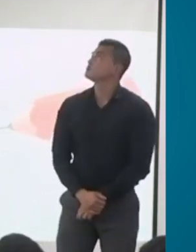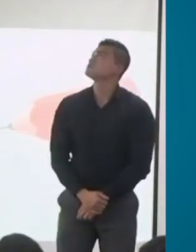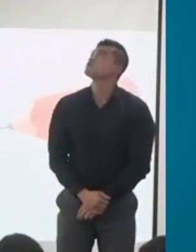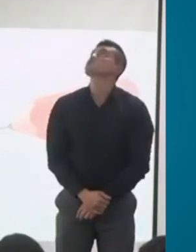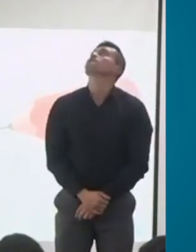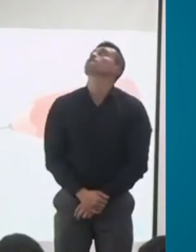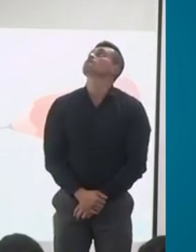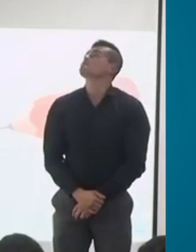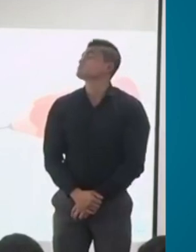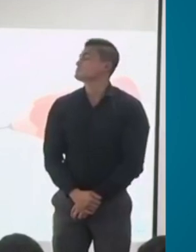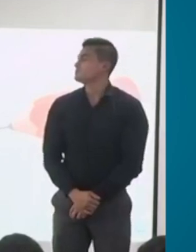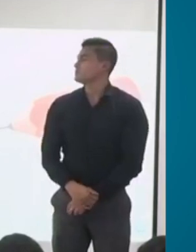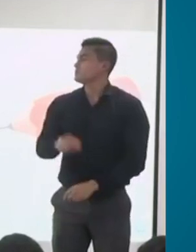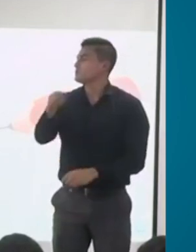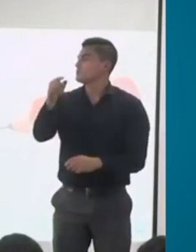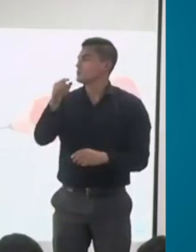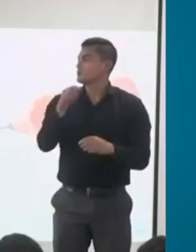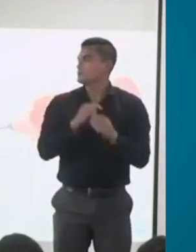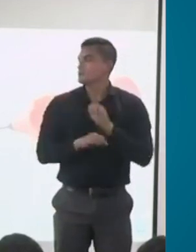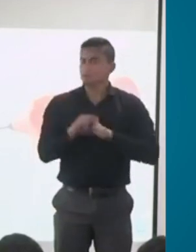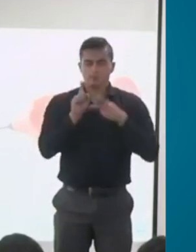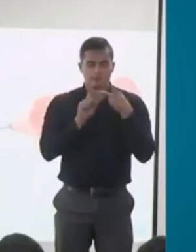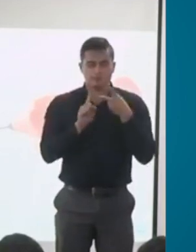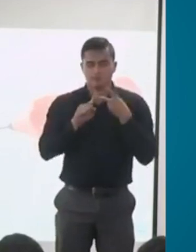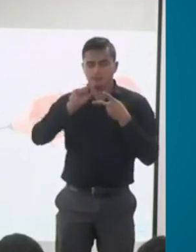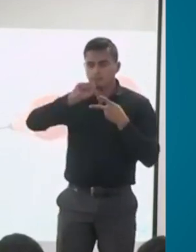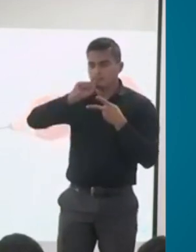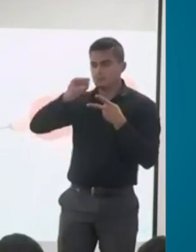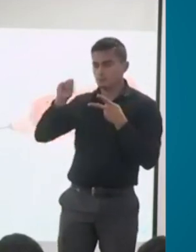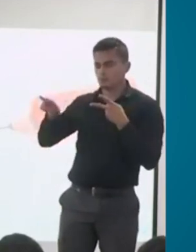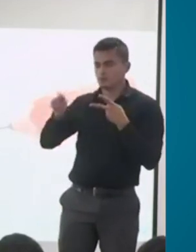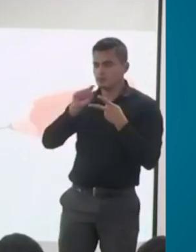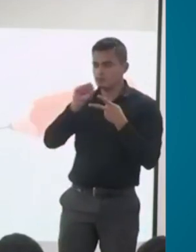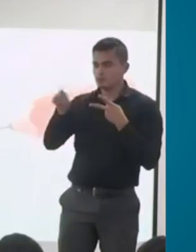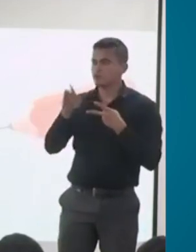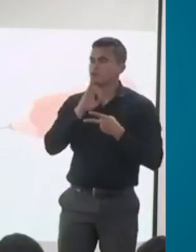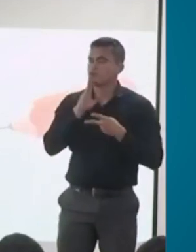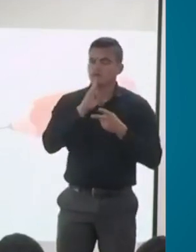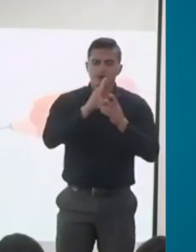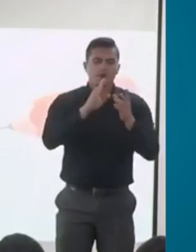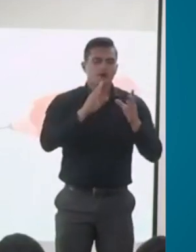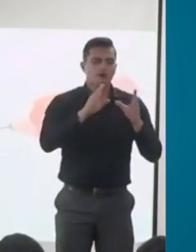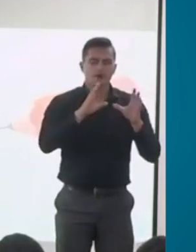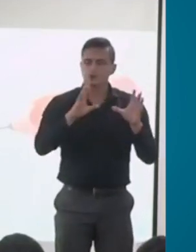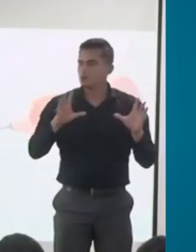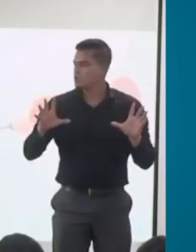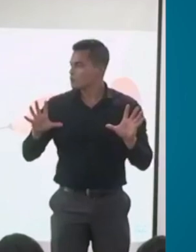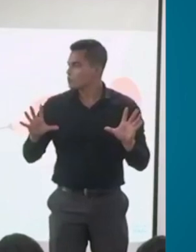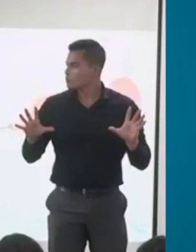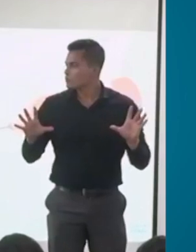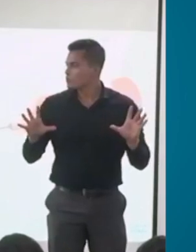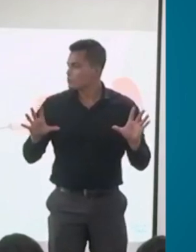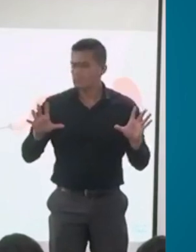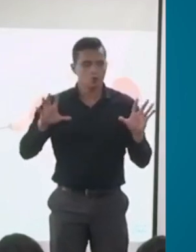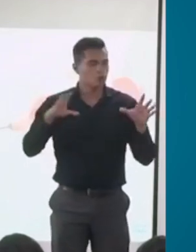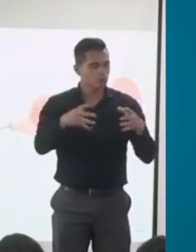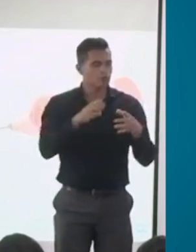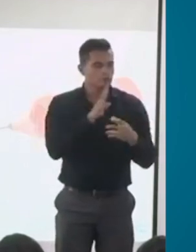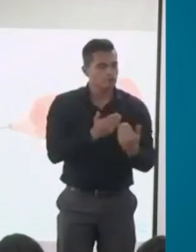voy a referirme a una pregunta del siguiente grupo que la va a responder